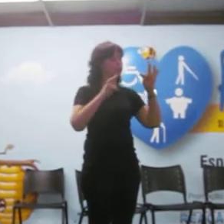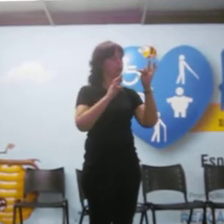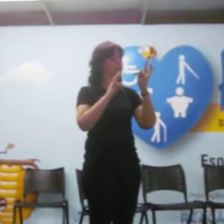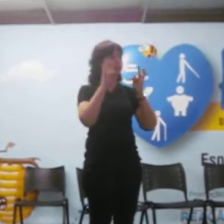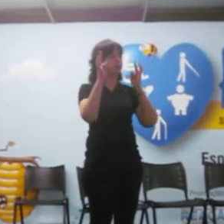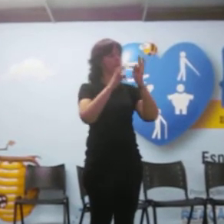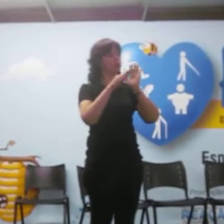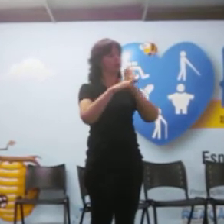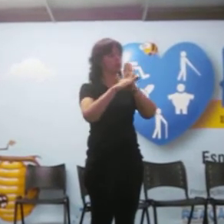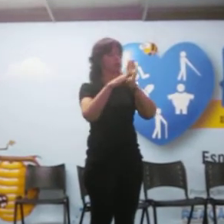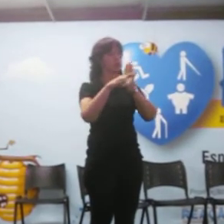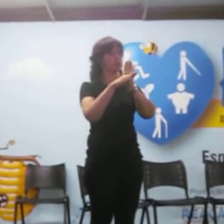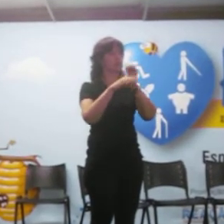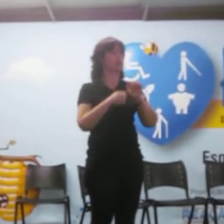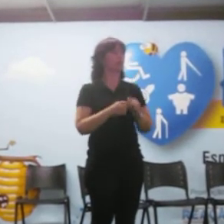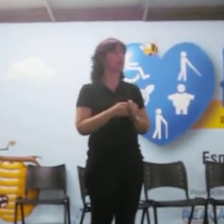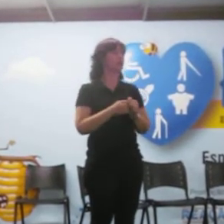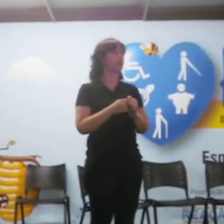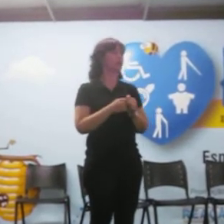assistiva